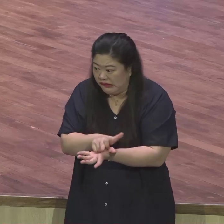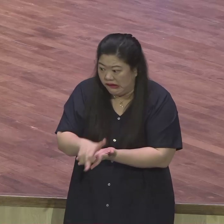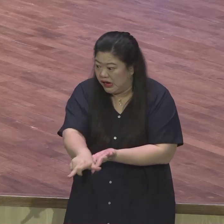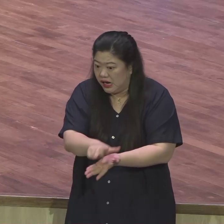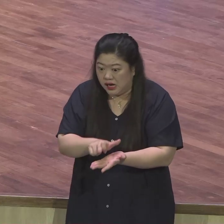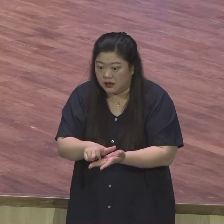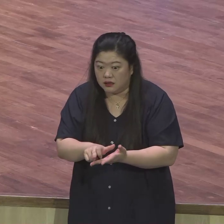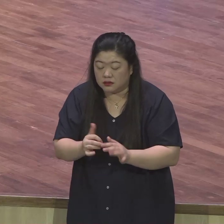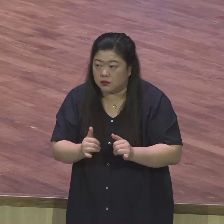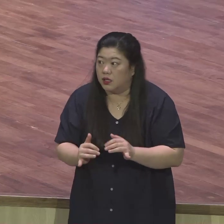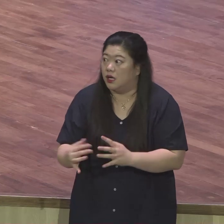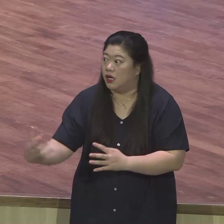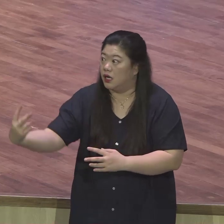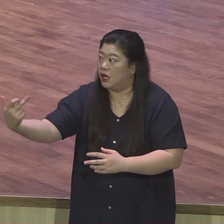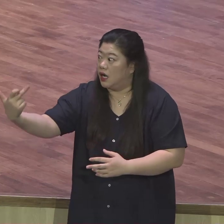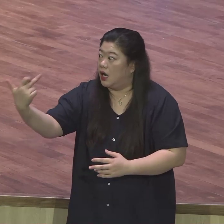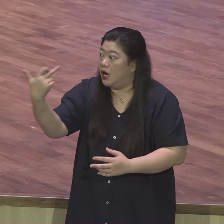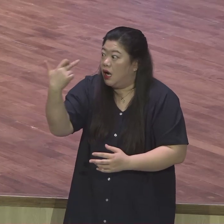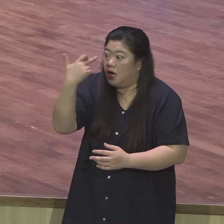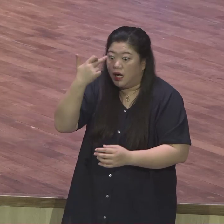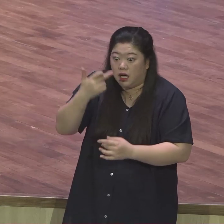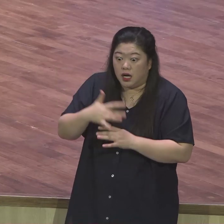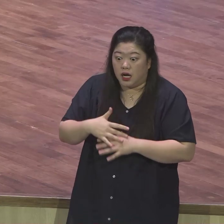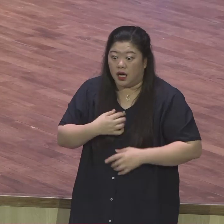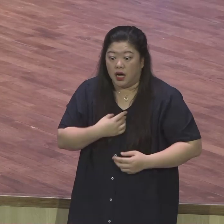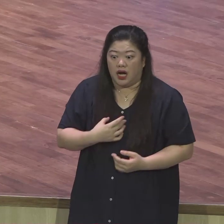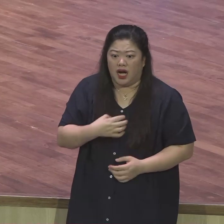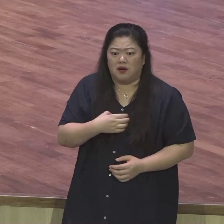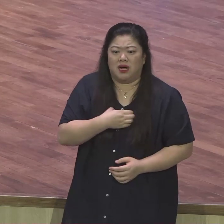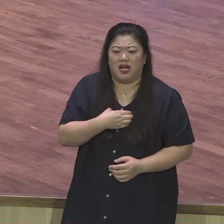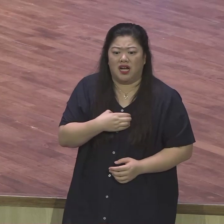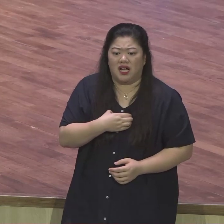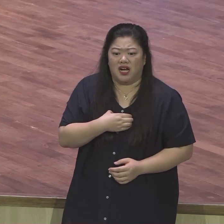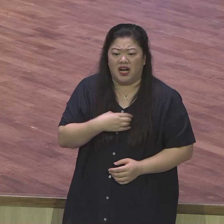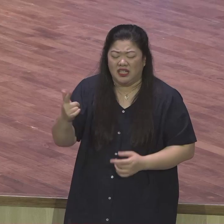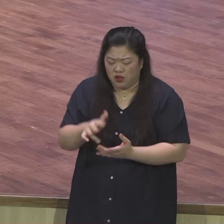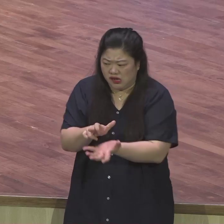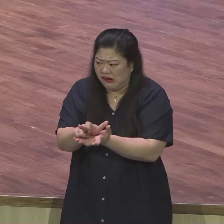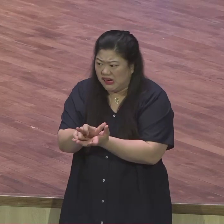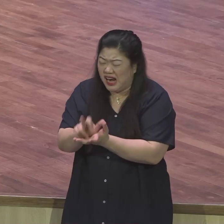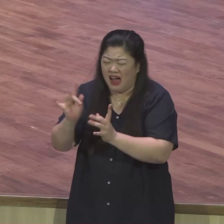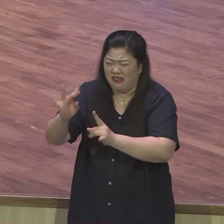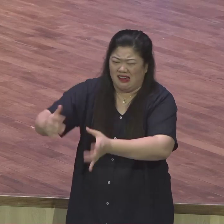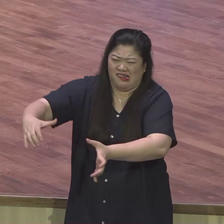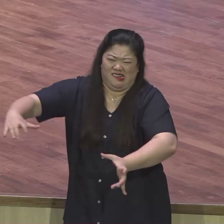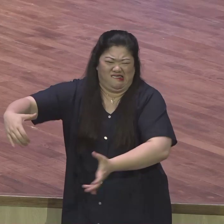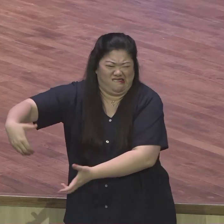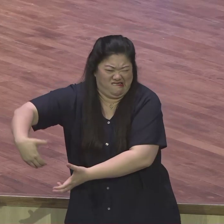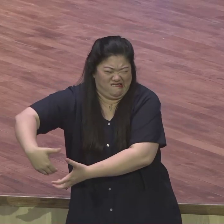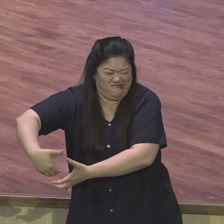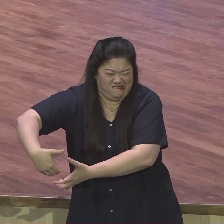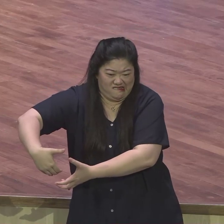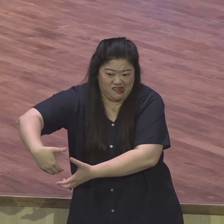흔들리고 있는 대포를 붙들기 위해서 온 힘을 필사도